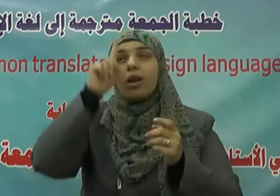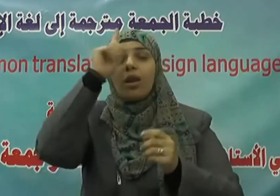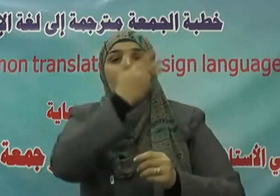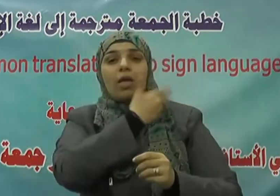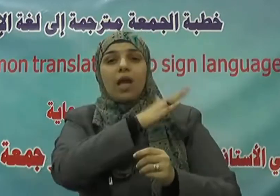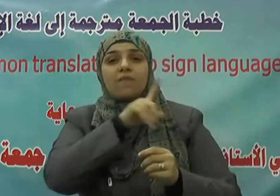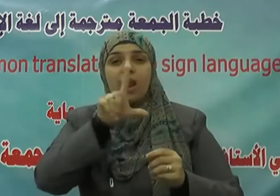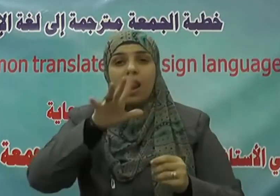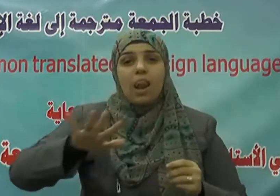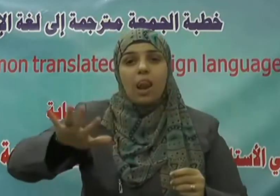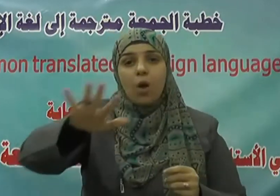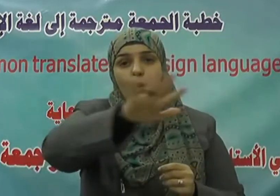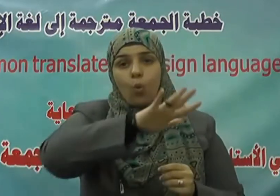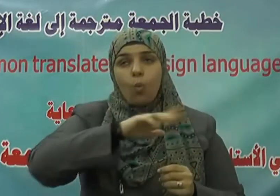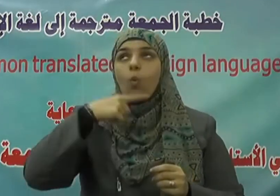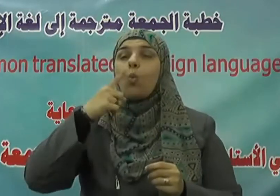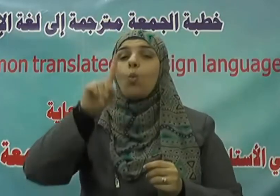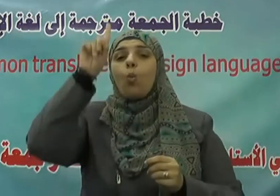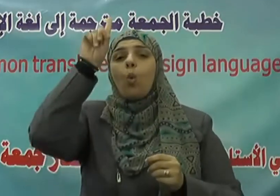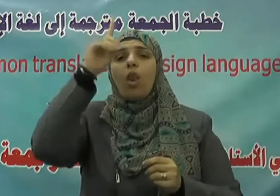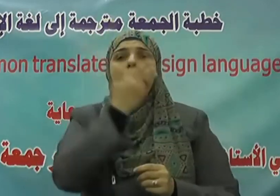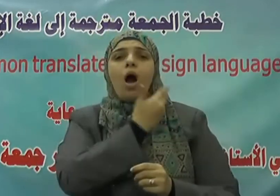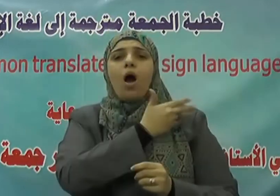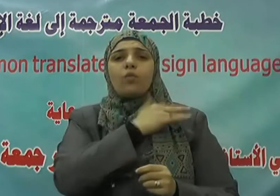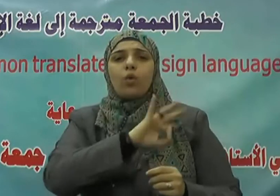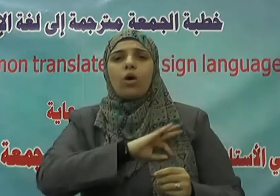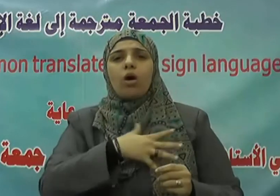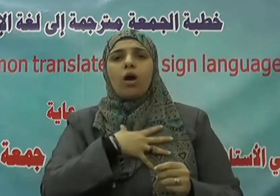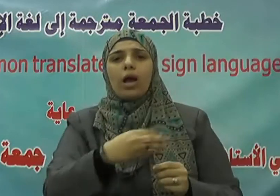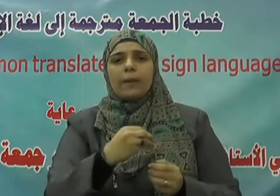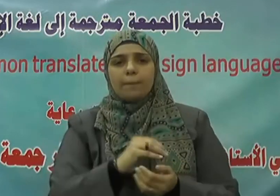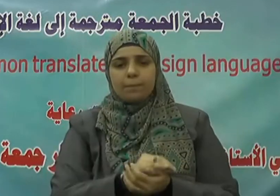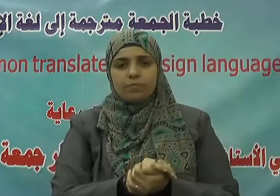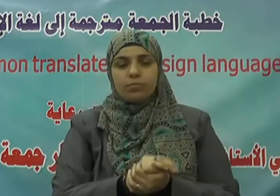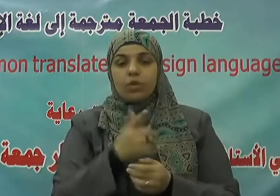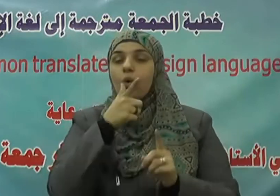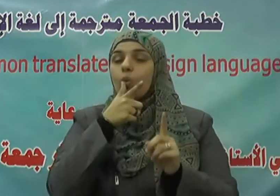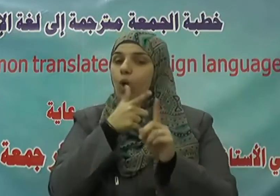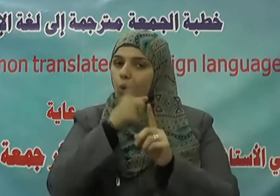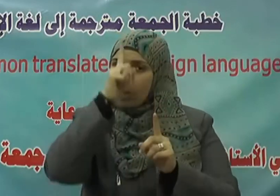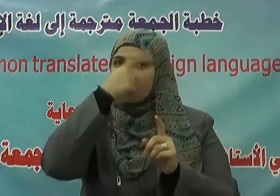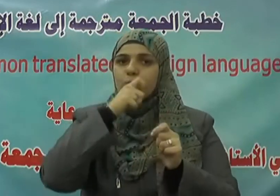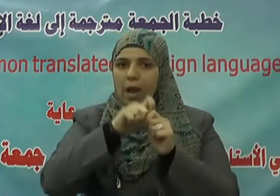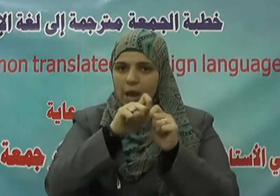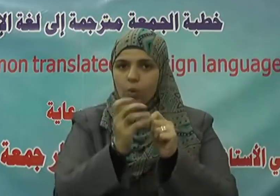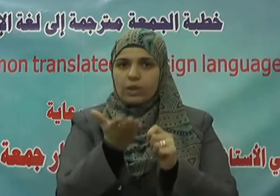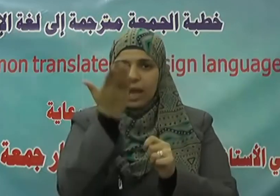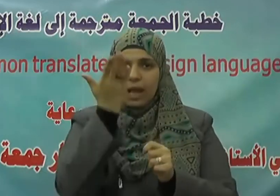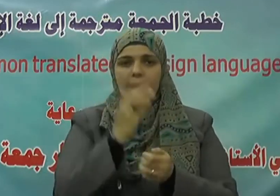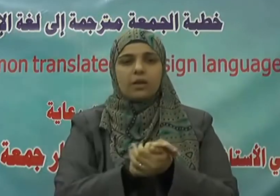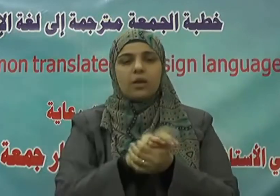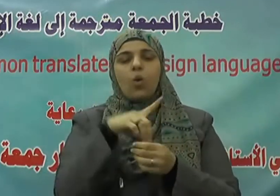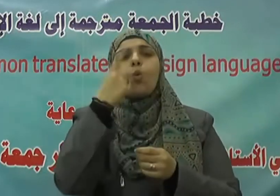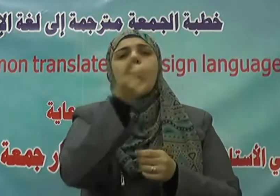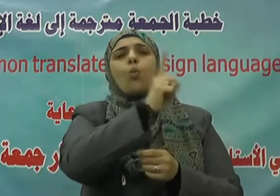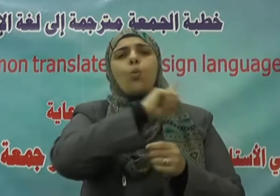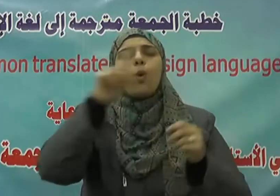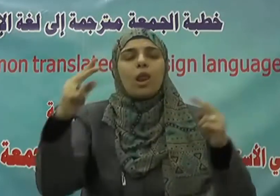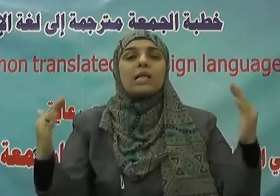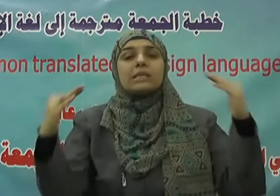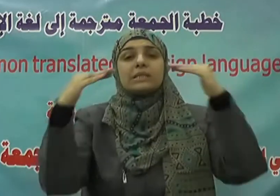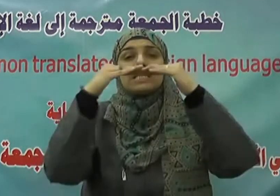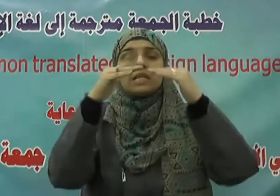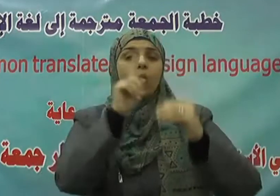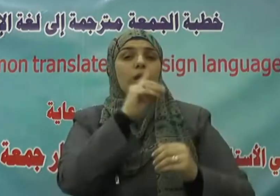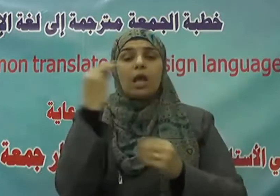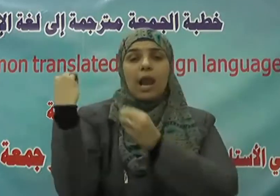والله غفور رحيم ويقول جل شأنه ولا تستوي الحسنة ولا